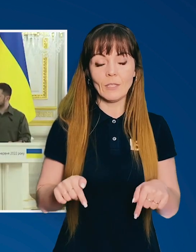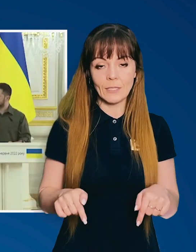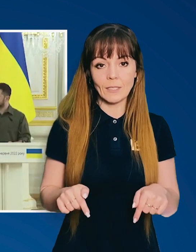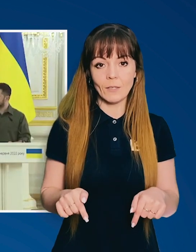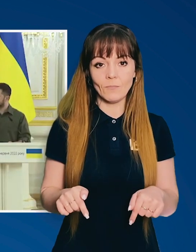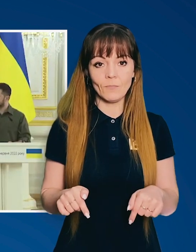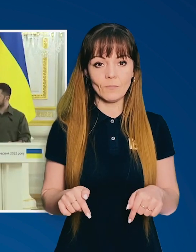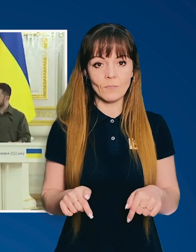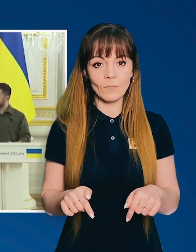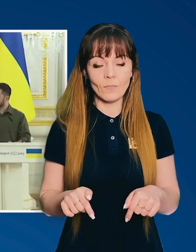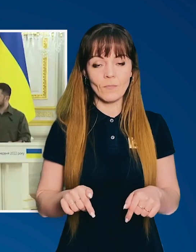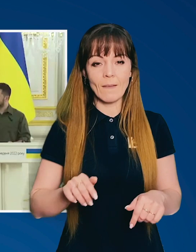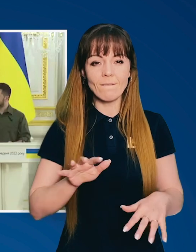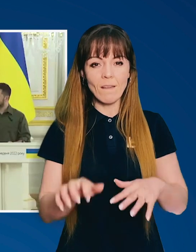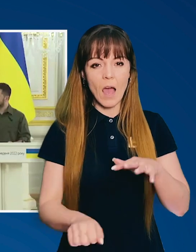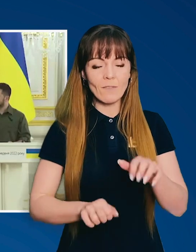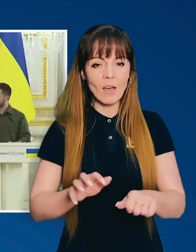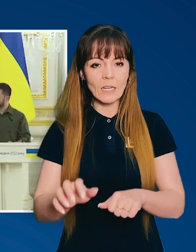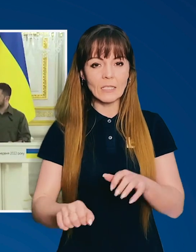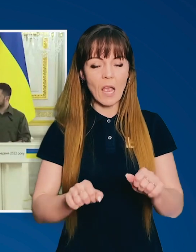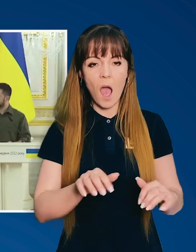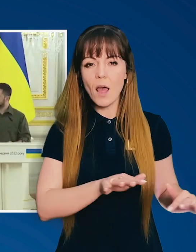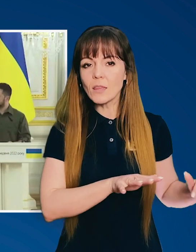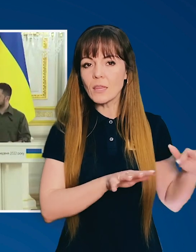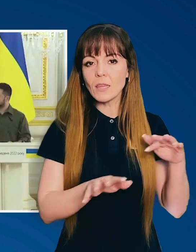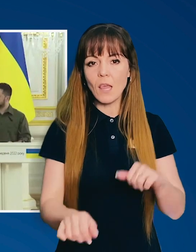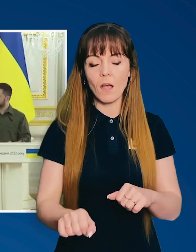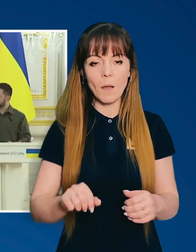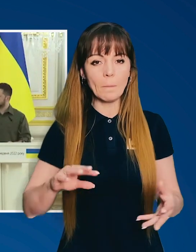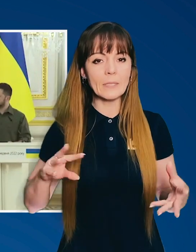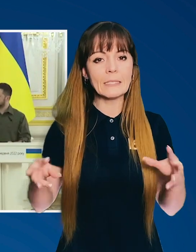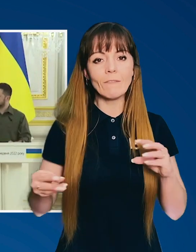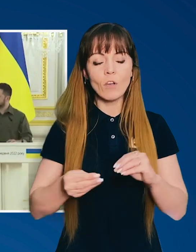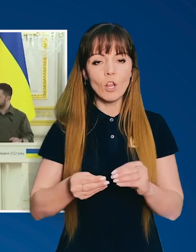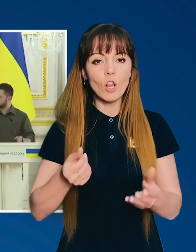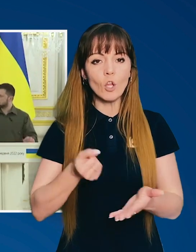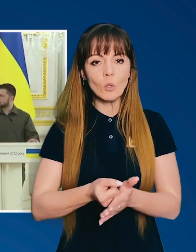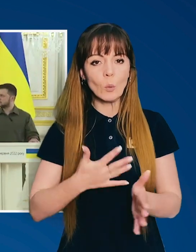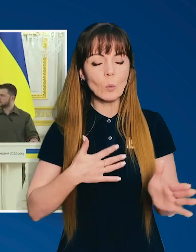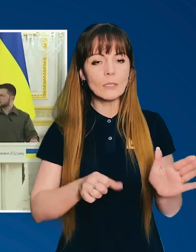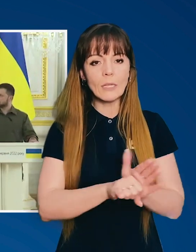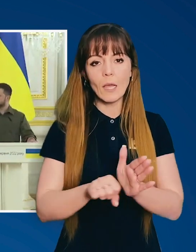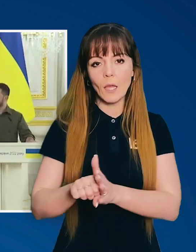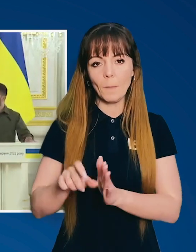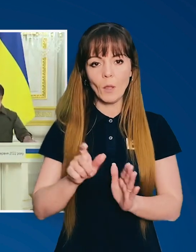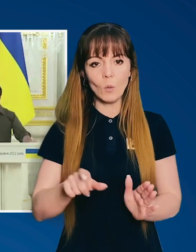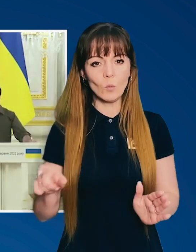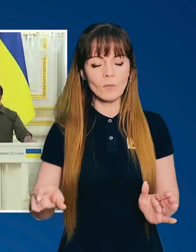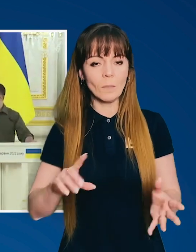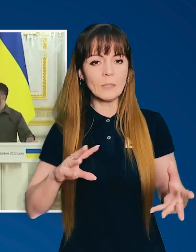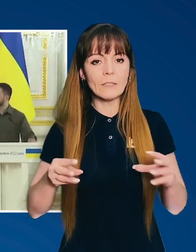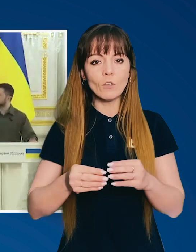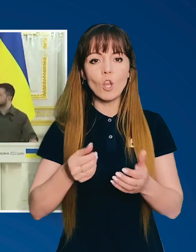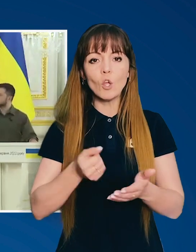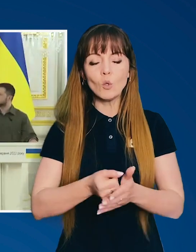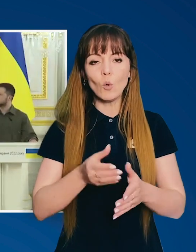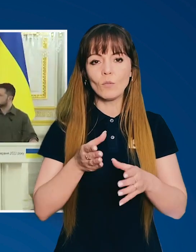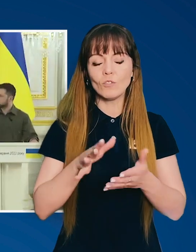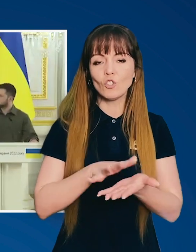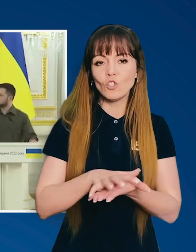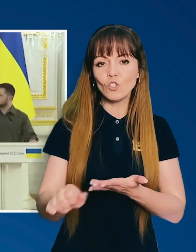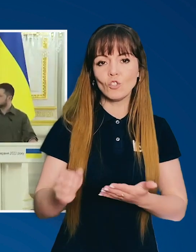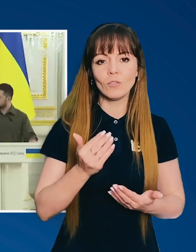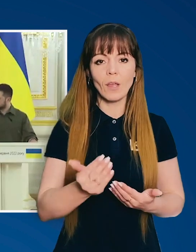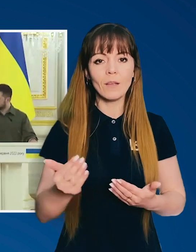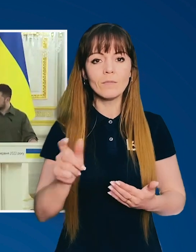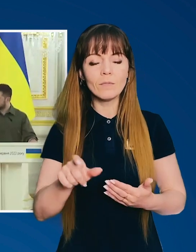відзвідси варварська атака призвела до загибелі людей, призвела до